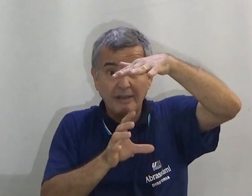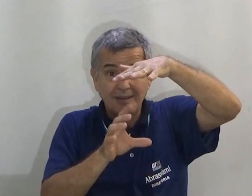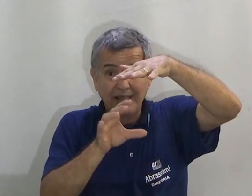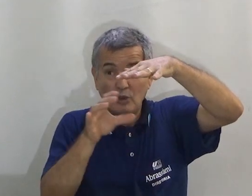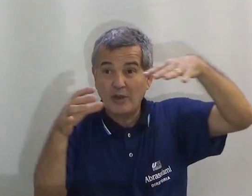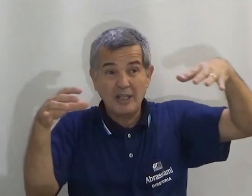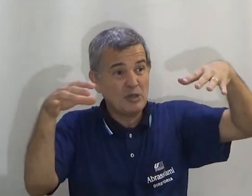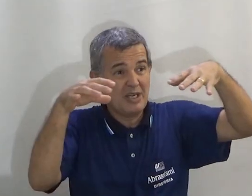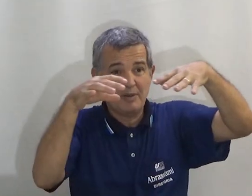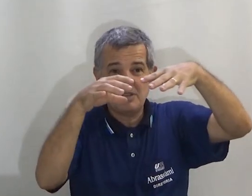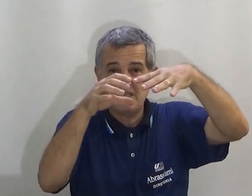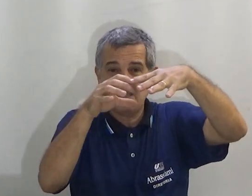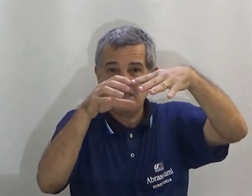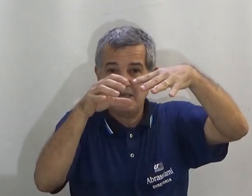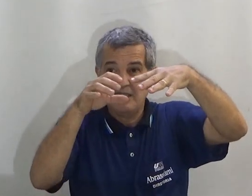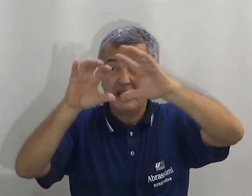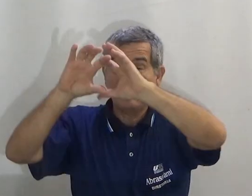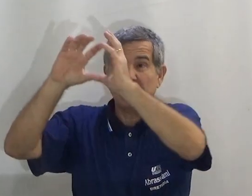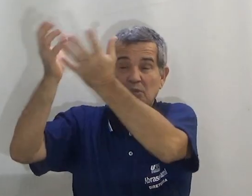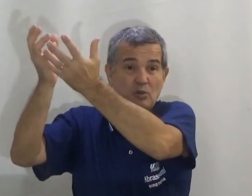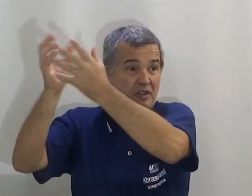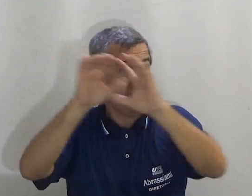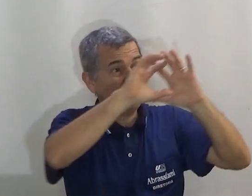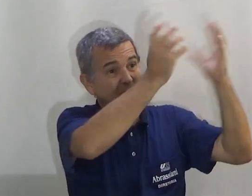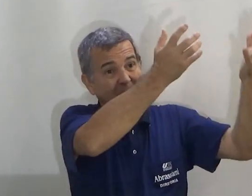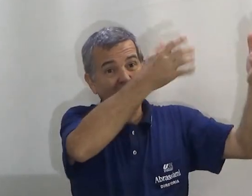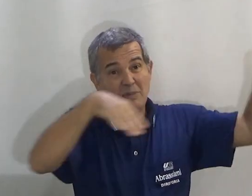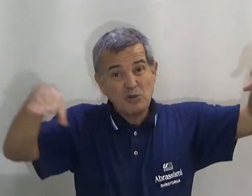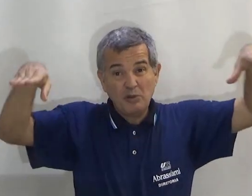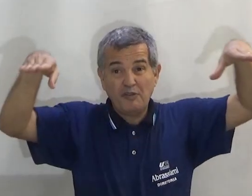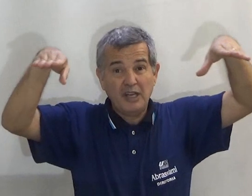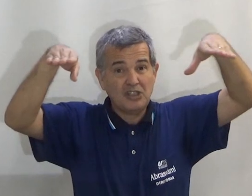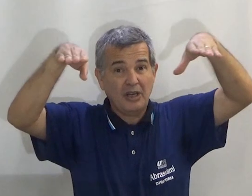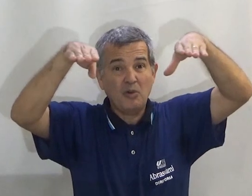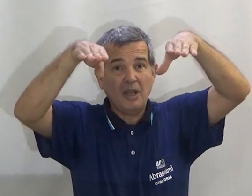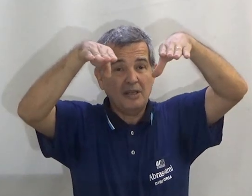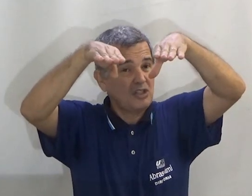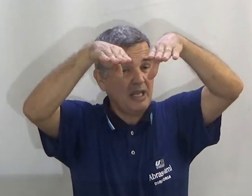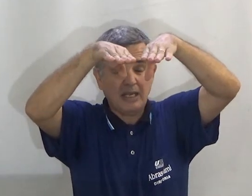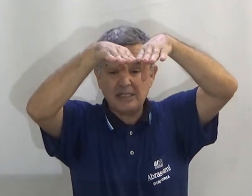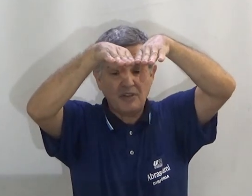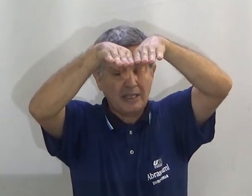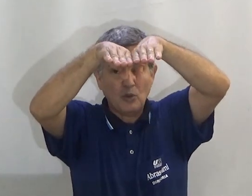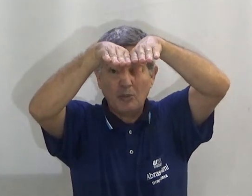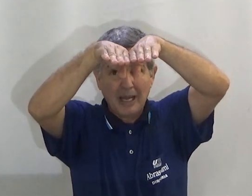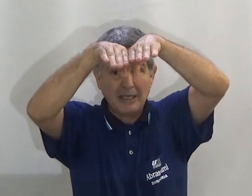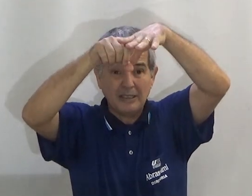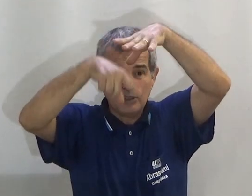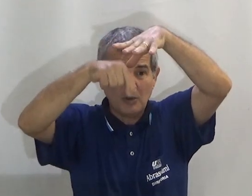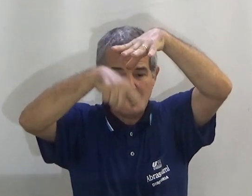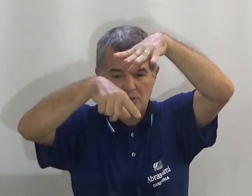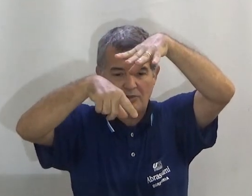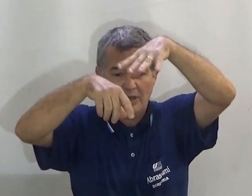Bem. Eu estou querendo mostrar para vocês aqui que o sinal de nuvem é este. Mas quando fecha é o quê? Já é classificador